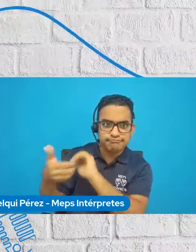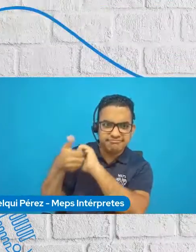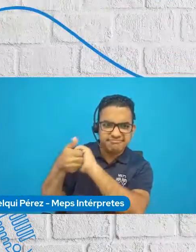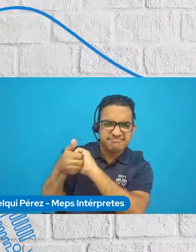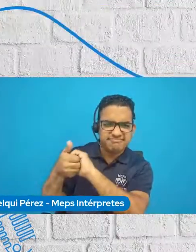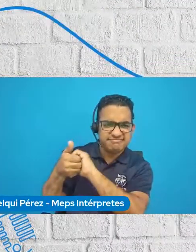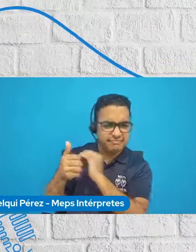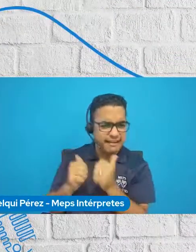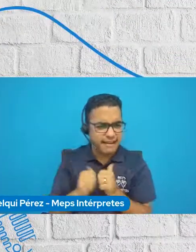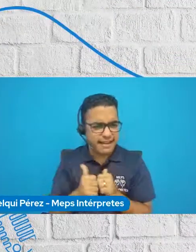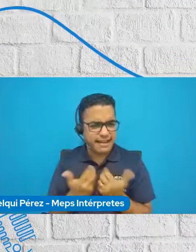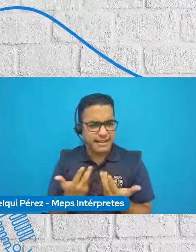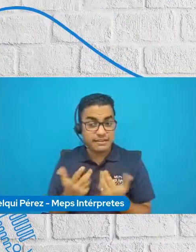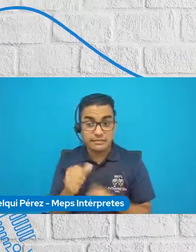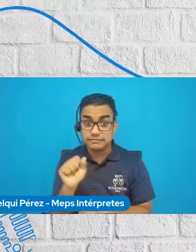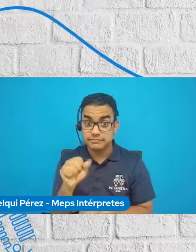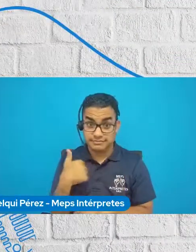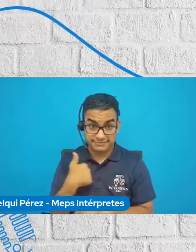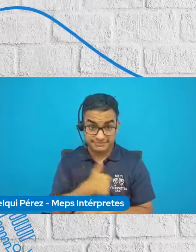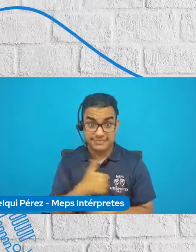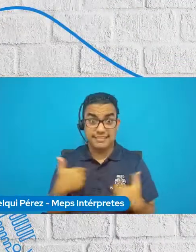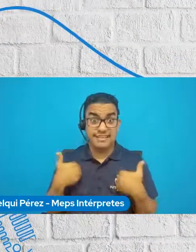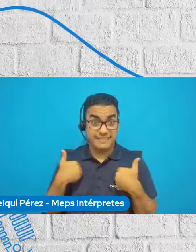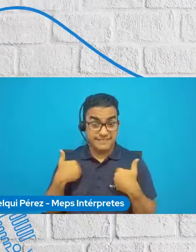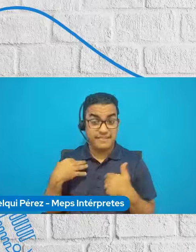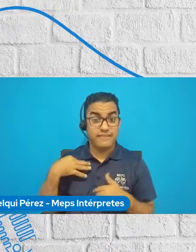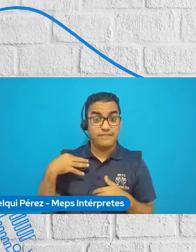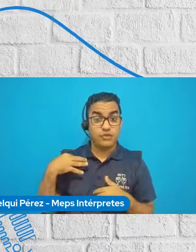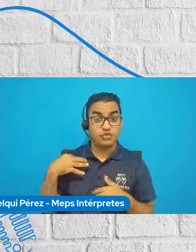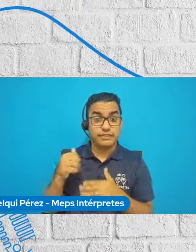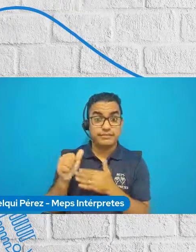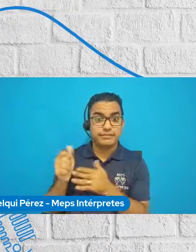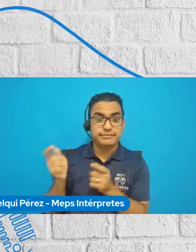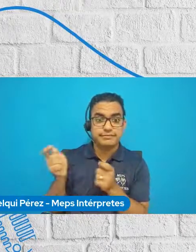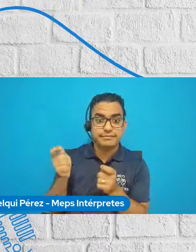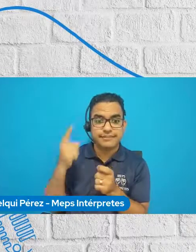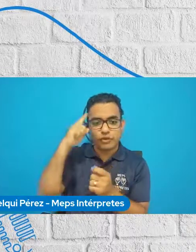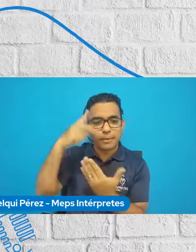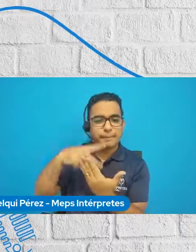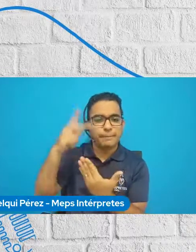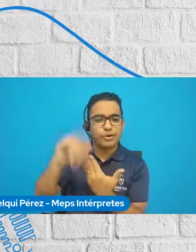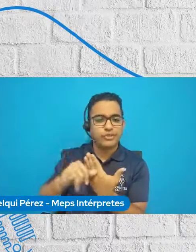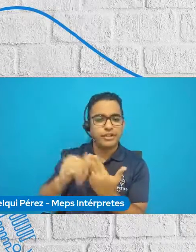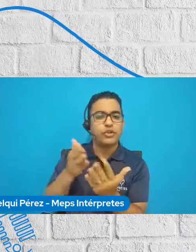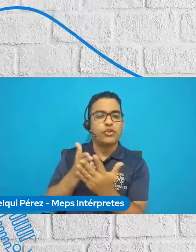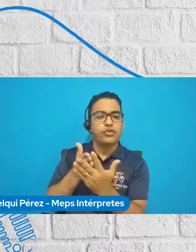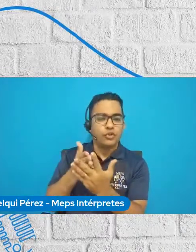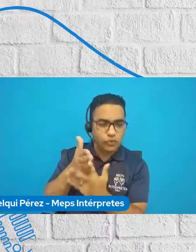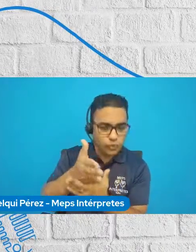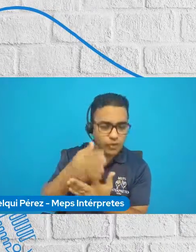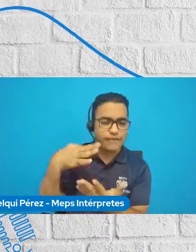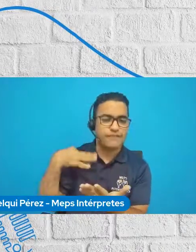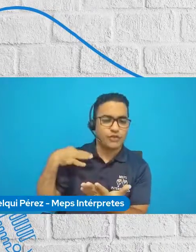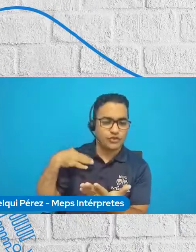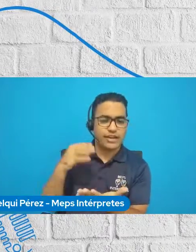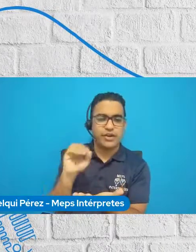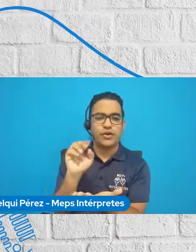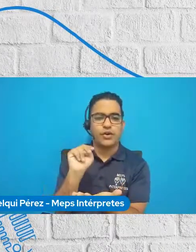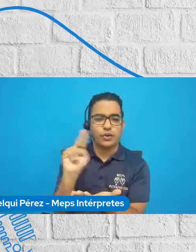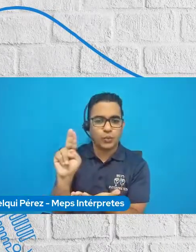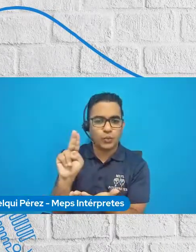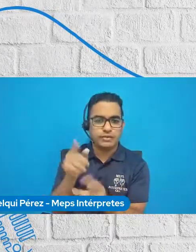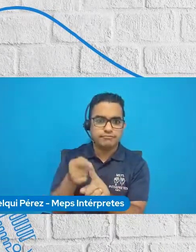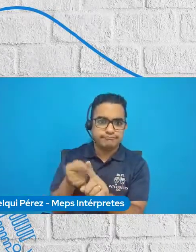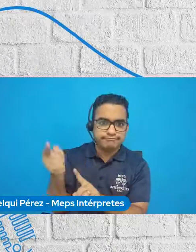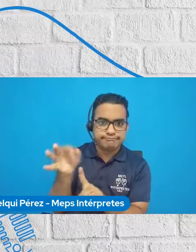El hilo conductor es la gestión de voluntarios para proyectos del gobierno por medio de voluntarios ONU, por medio de especialistas o expertos de